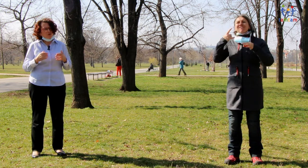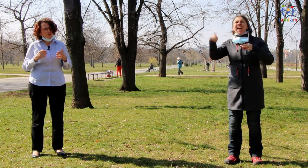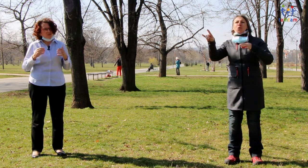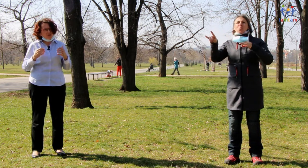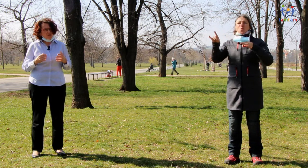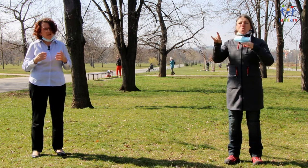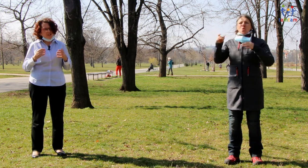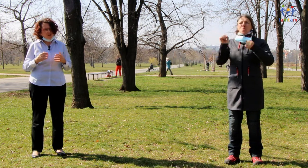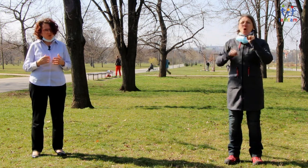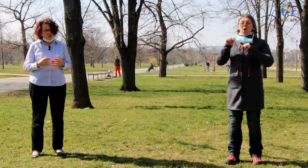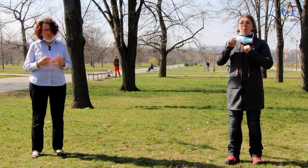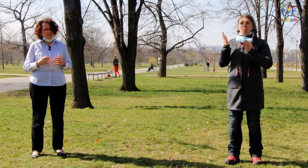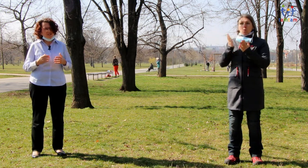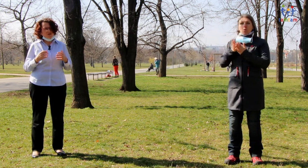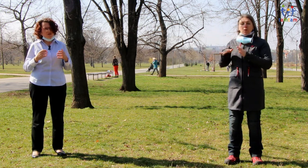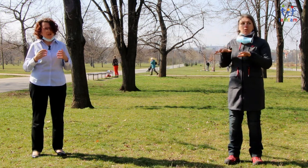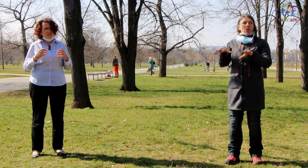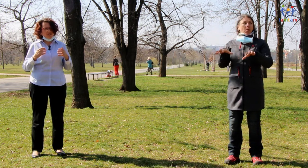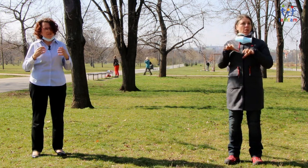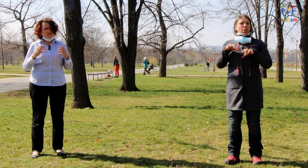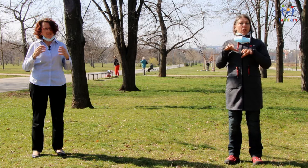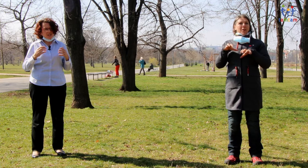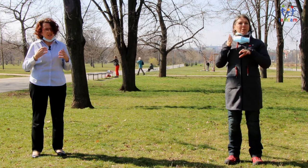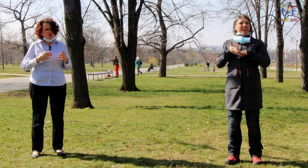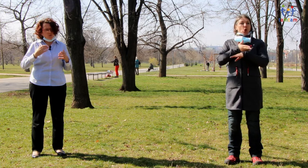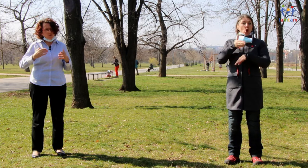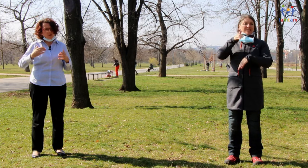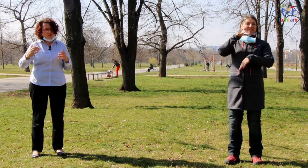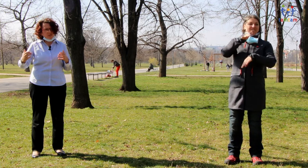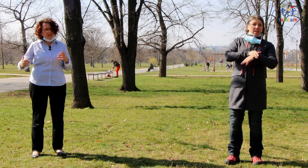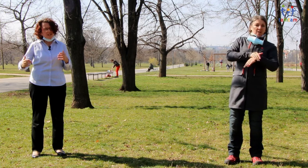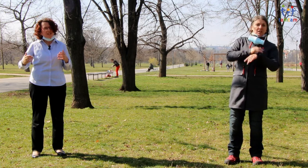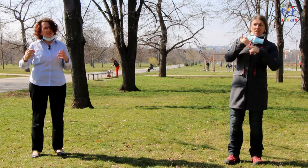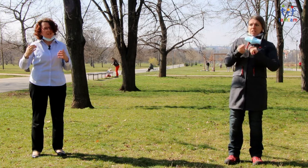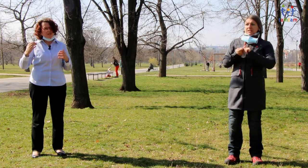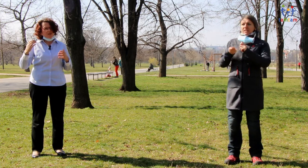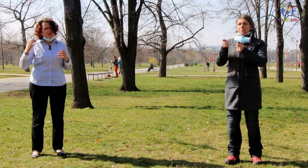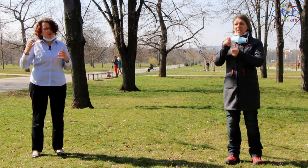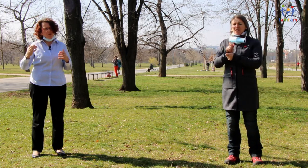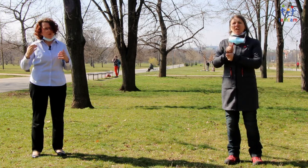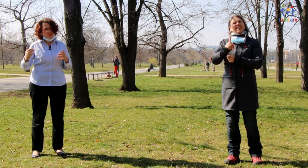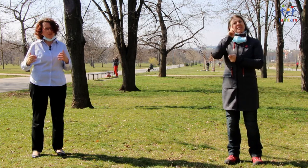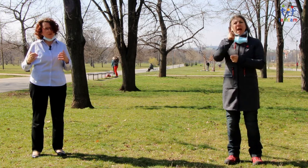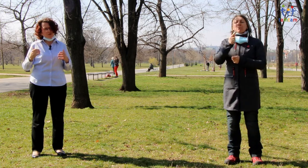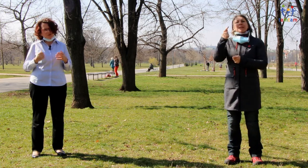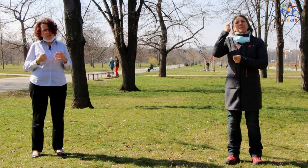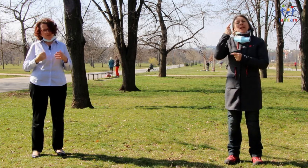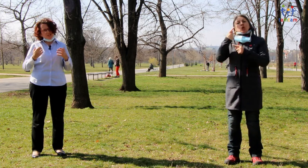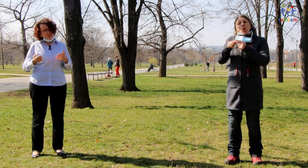zachování rutiny, zachování stejného průběhu dne je velmi důležité, protože dává dítěti